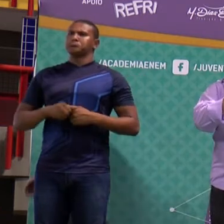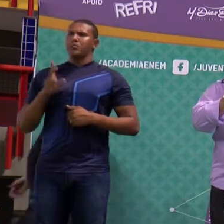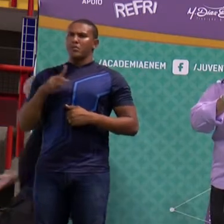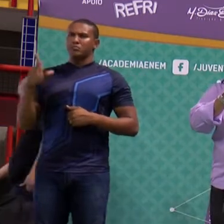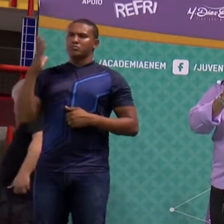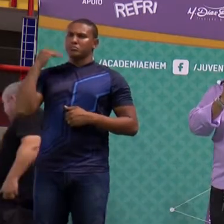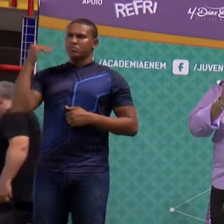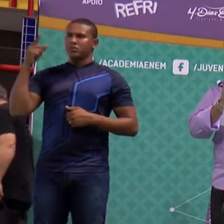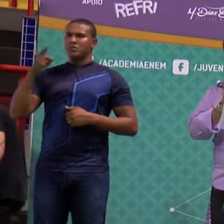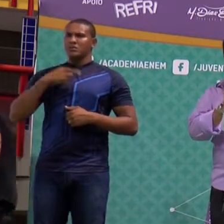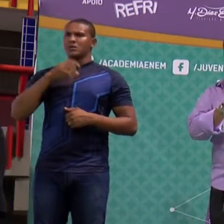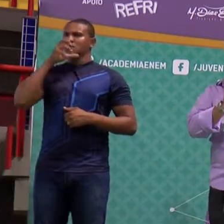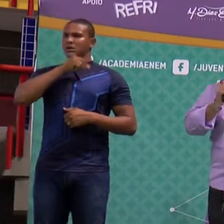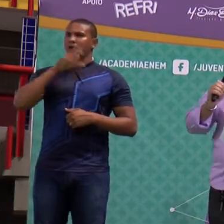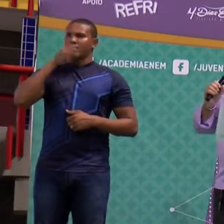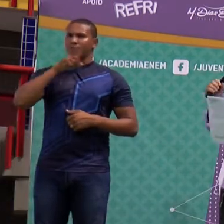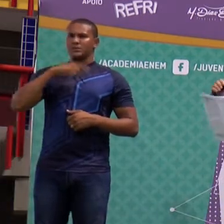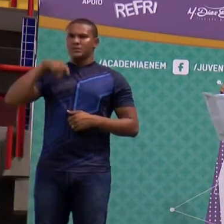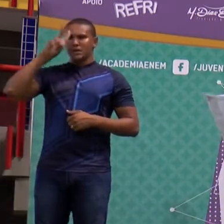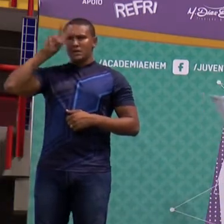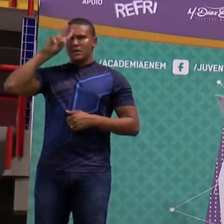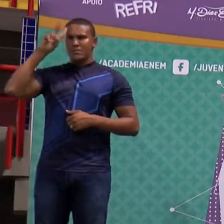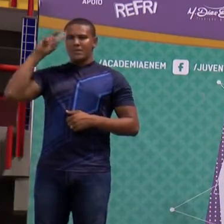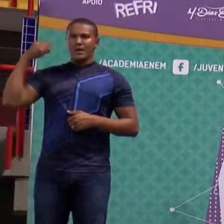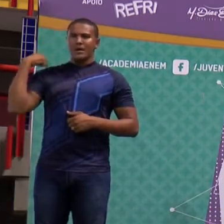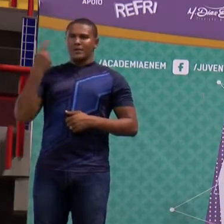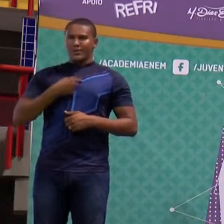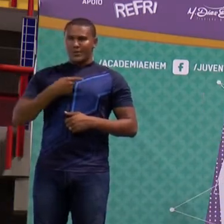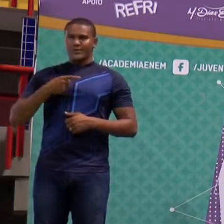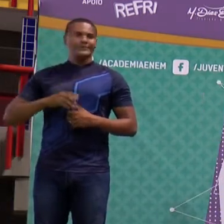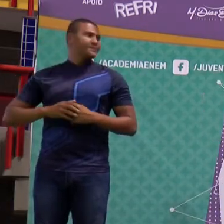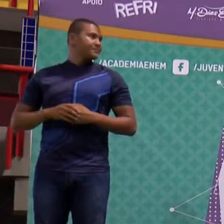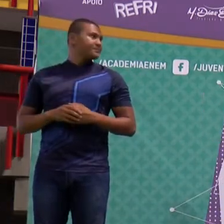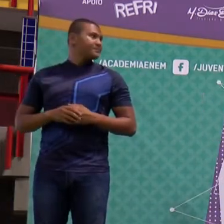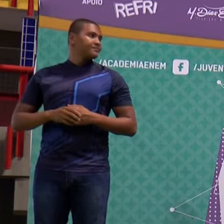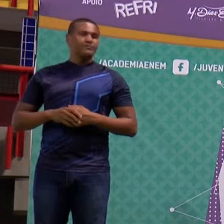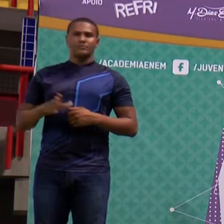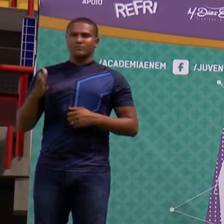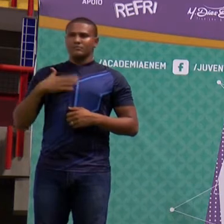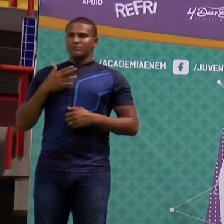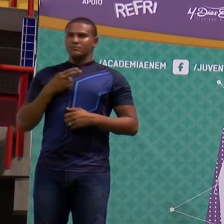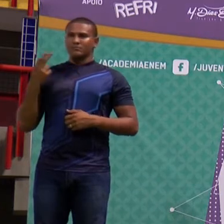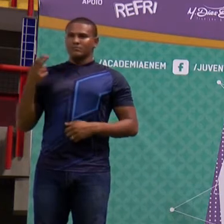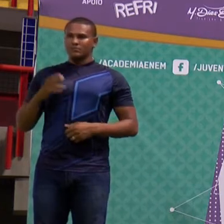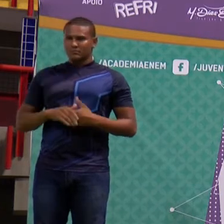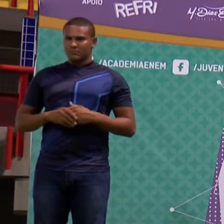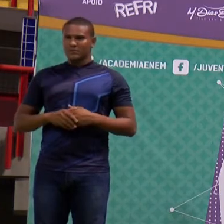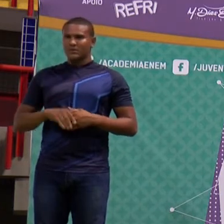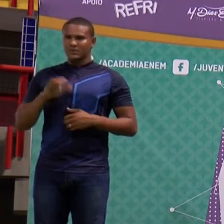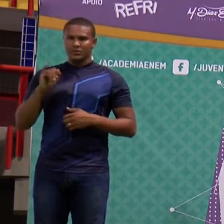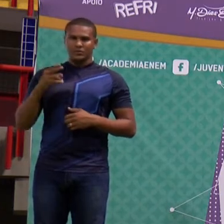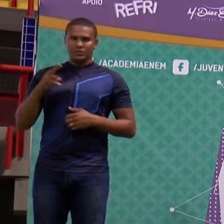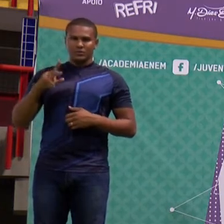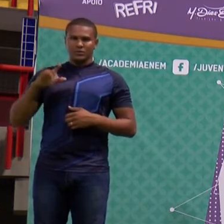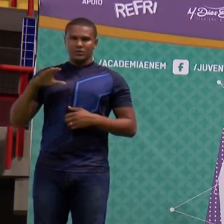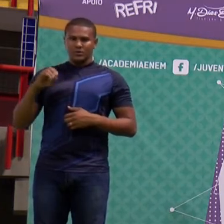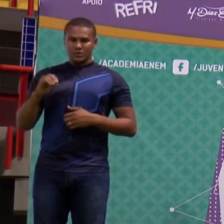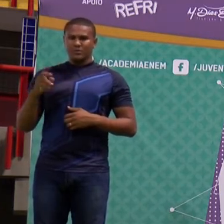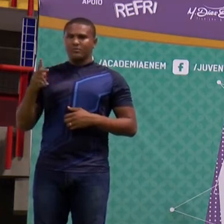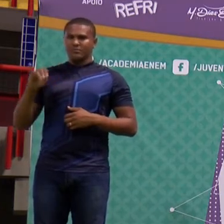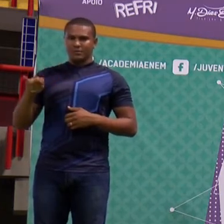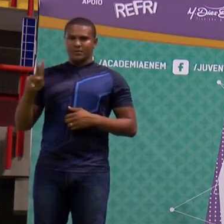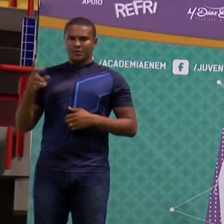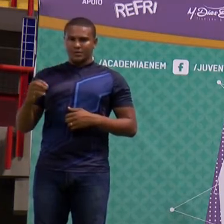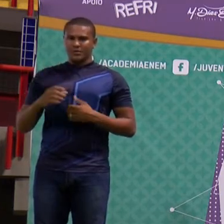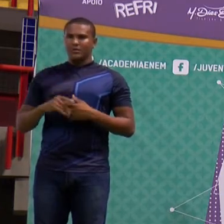vocês vão lembrar muito da gente, ok? Pessoal, meu nome é professor Júnior Pinho, certo? Até aqui no